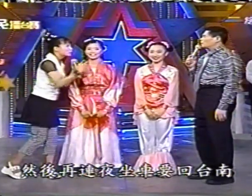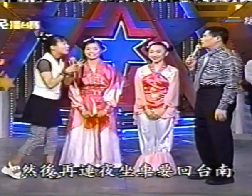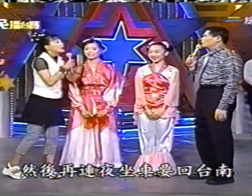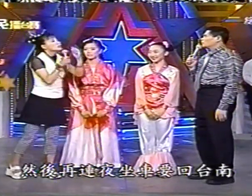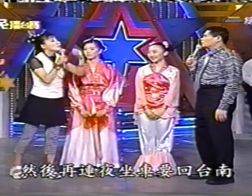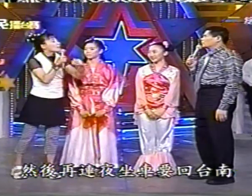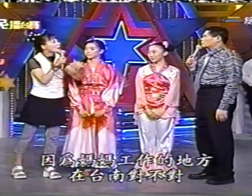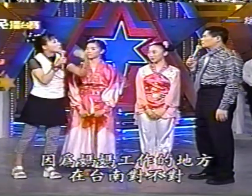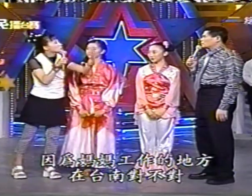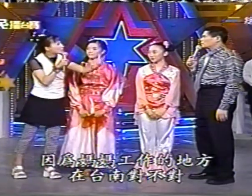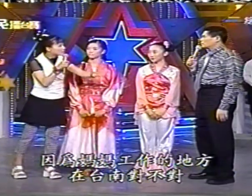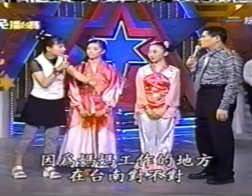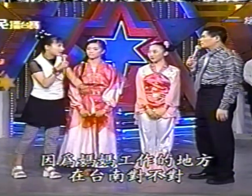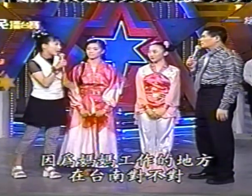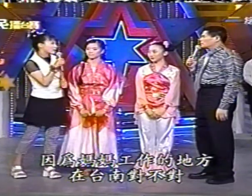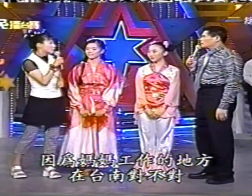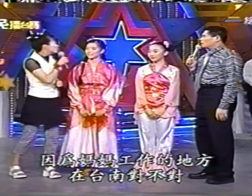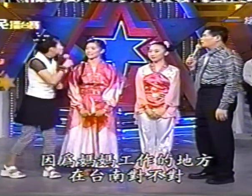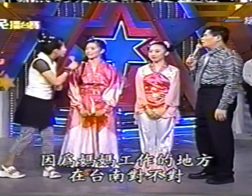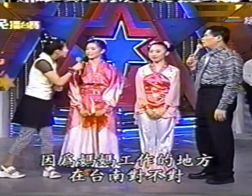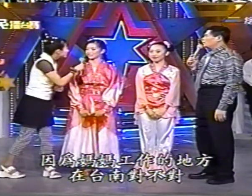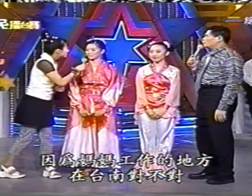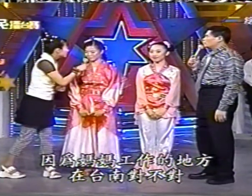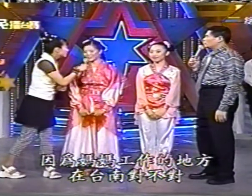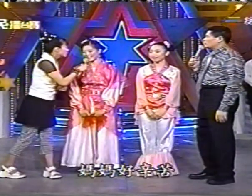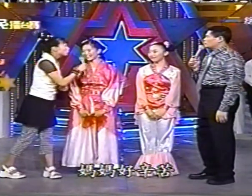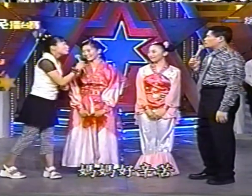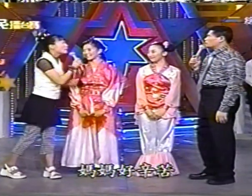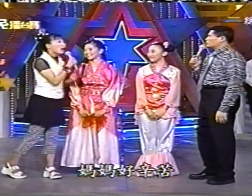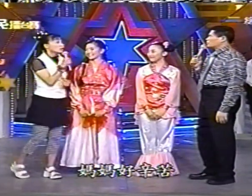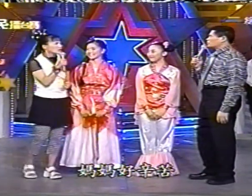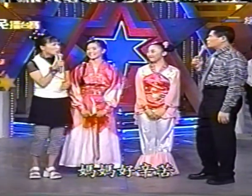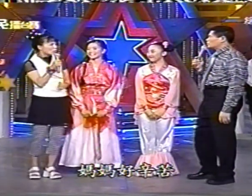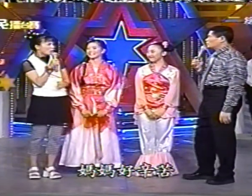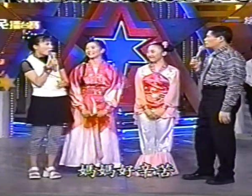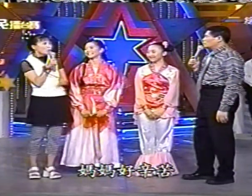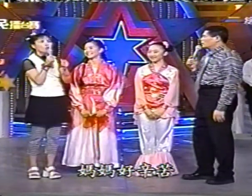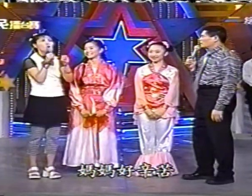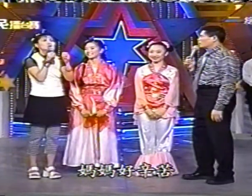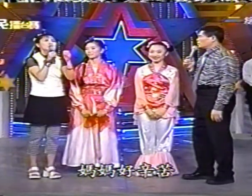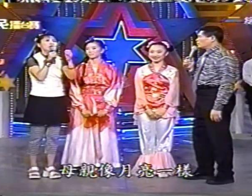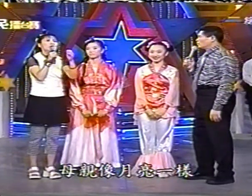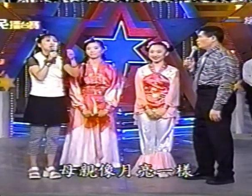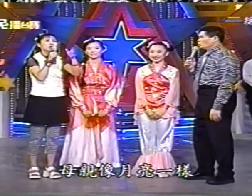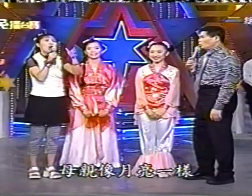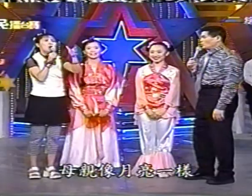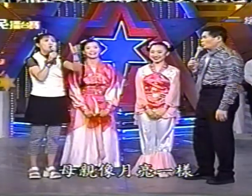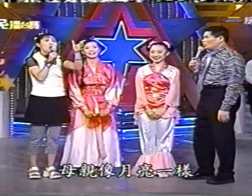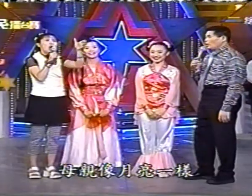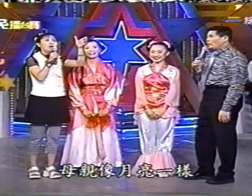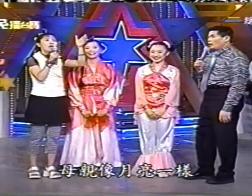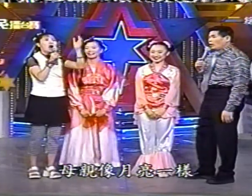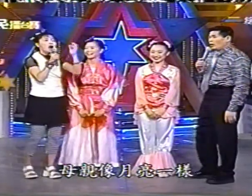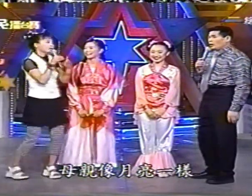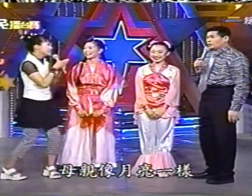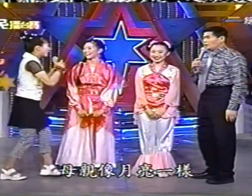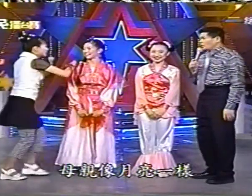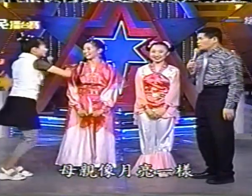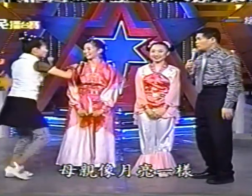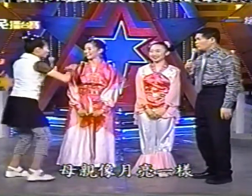因为妈妈工作地方在台南对不对妈妈好辛苦喔母亲相月亮一样这首